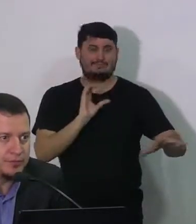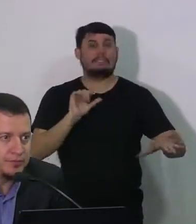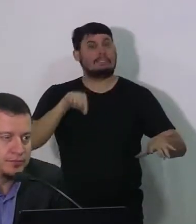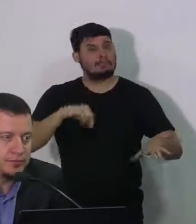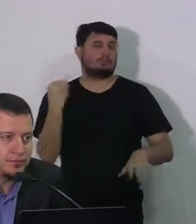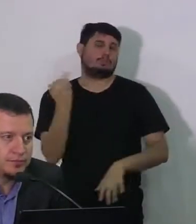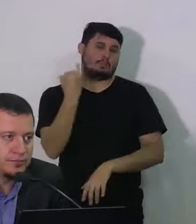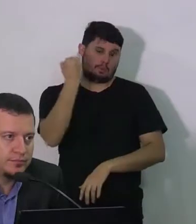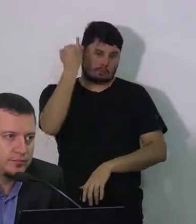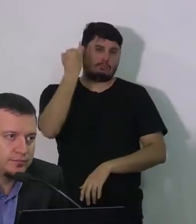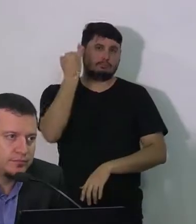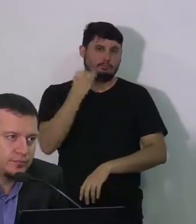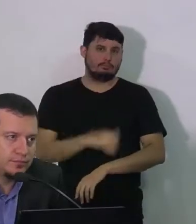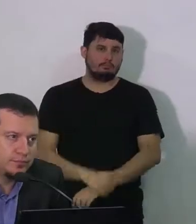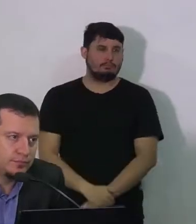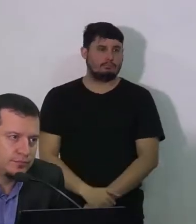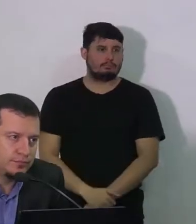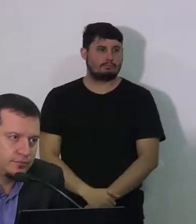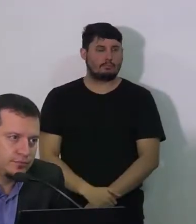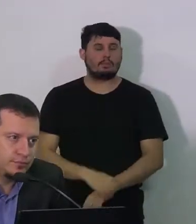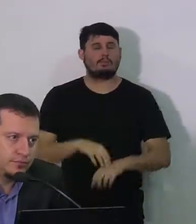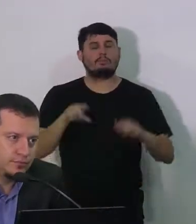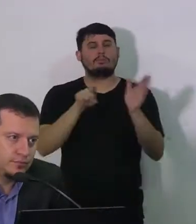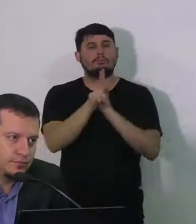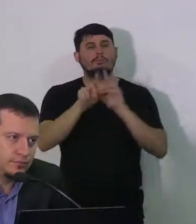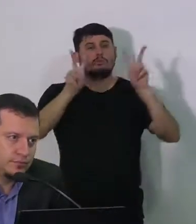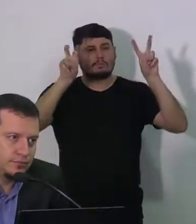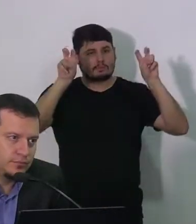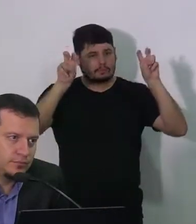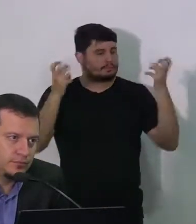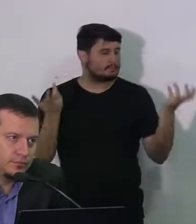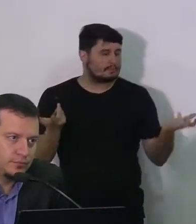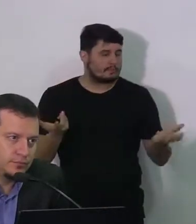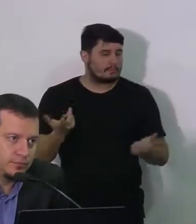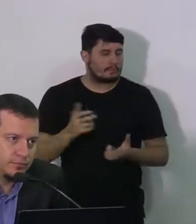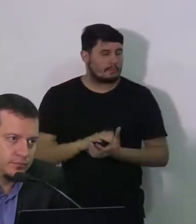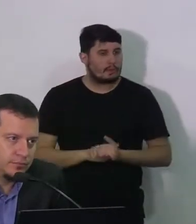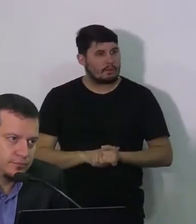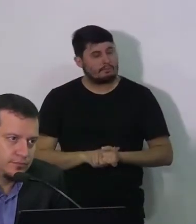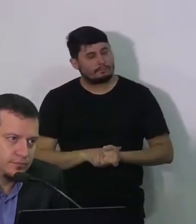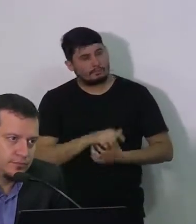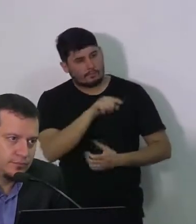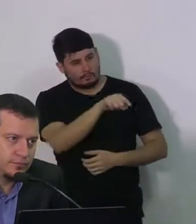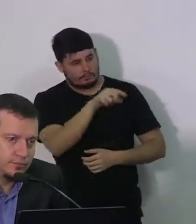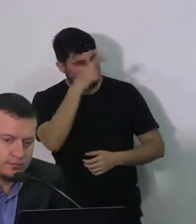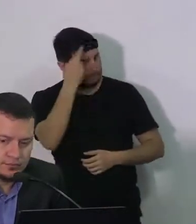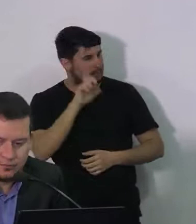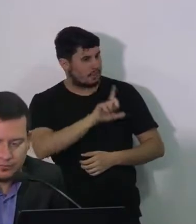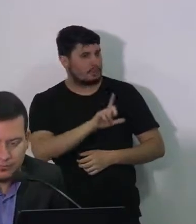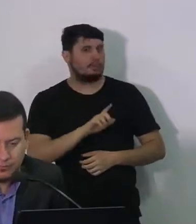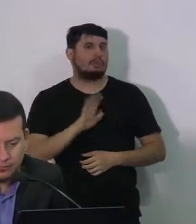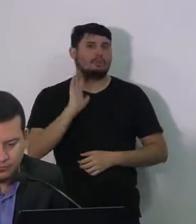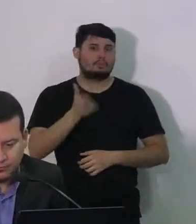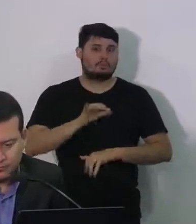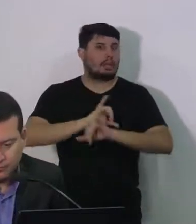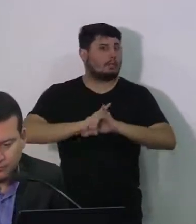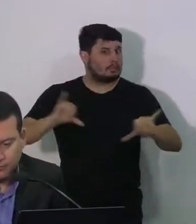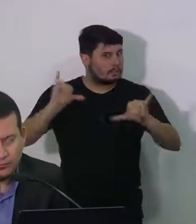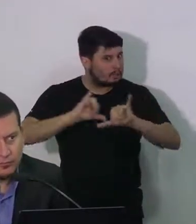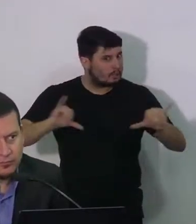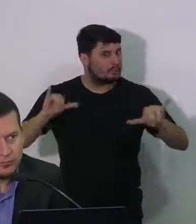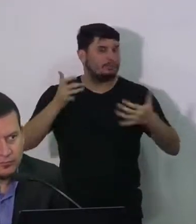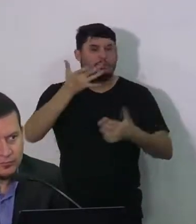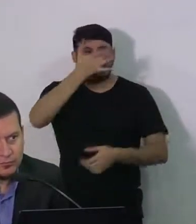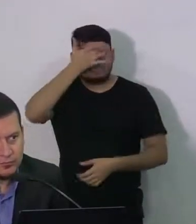momento. Pergunta da página Carauaru, denúncias. Prefeita, foi divulgado pelos representantes da Associação dos